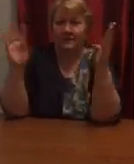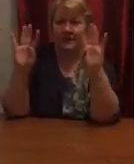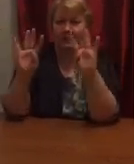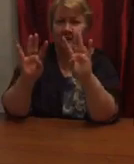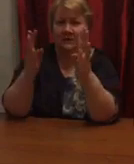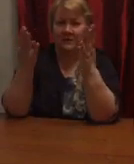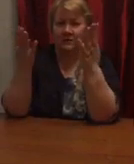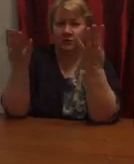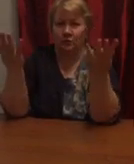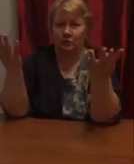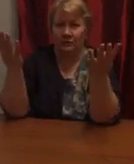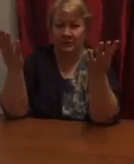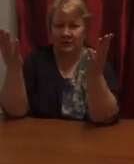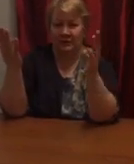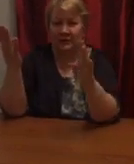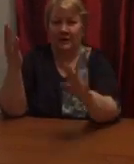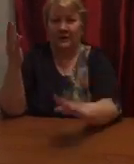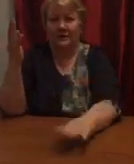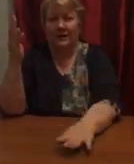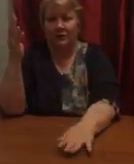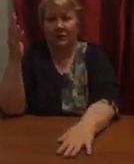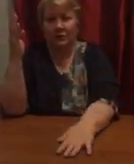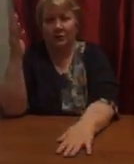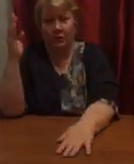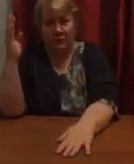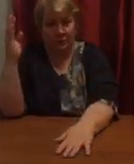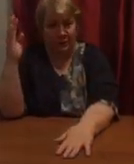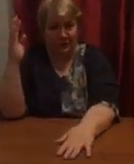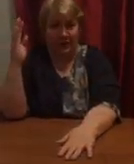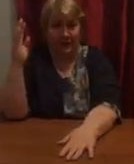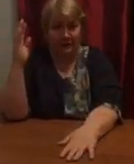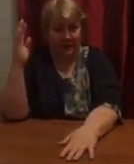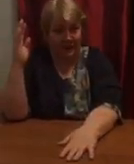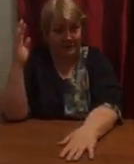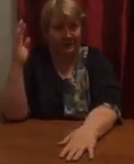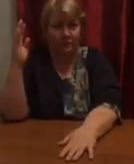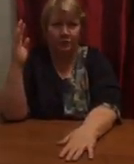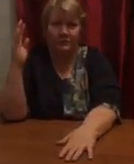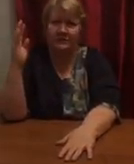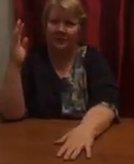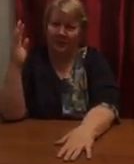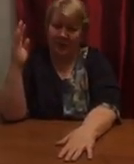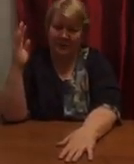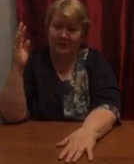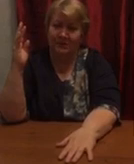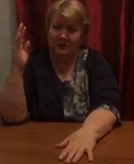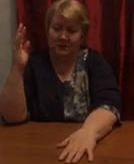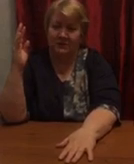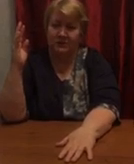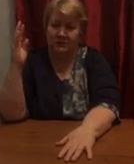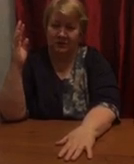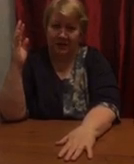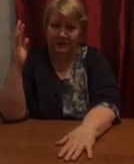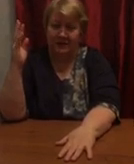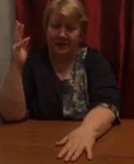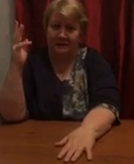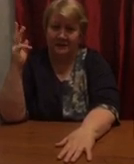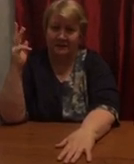такие нужные. На другой руке опять будем пальчики считать. 1,